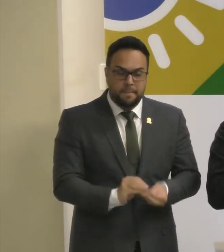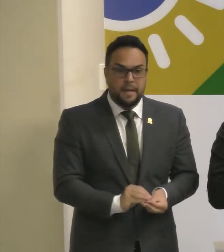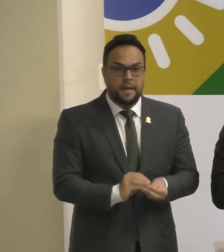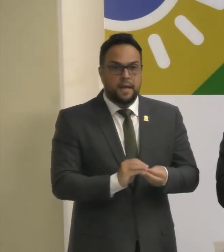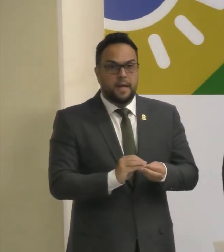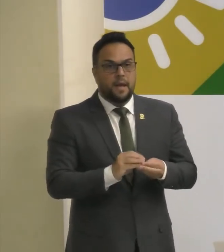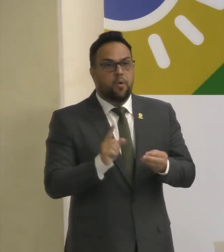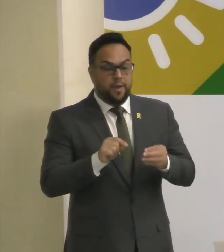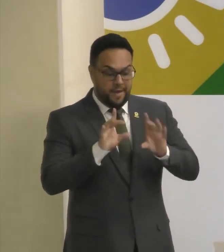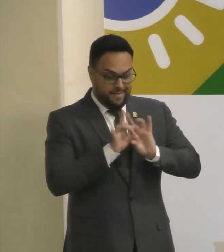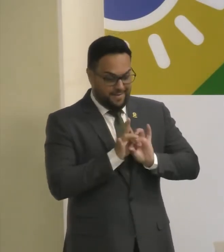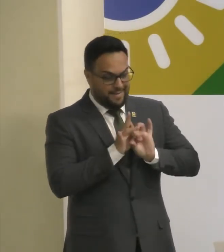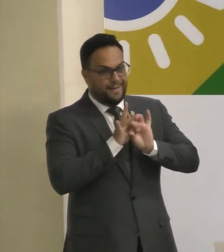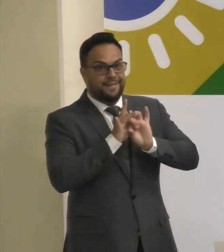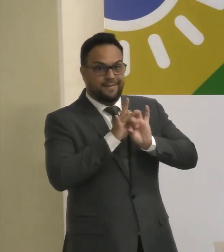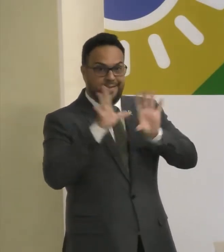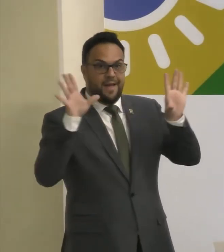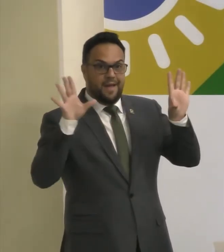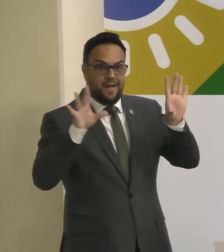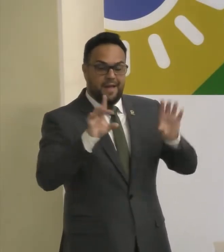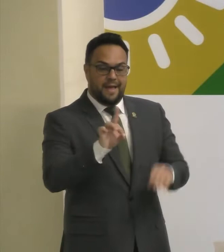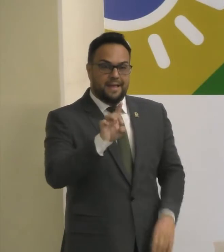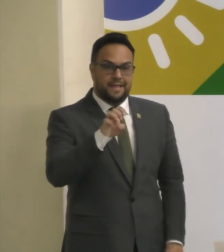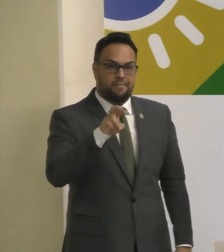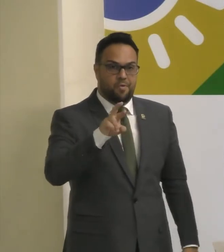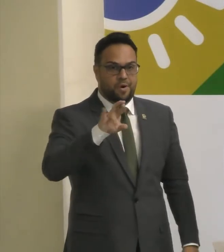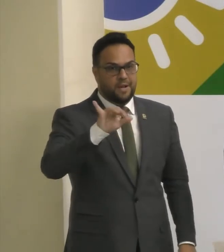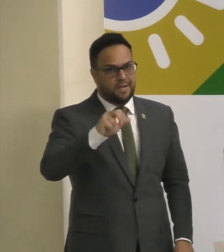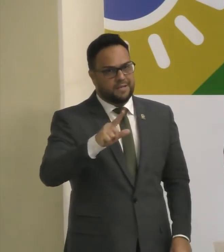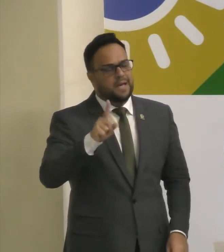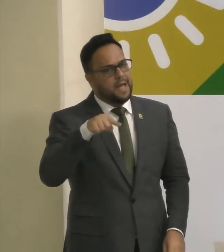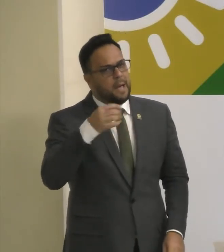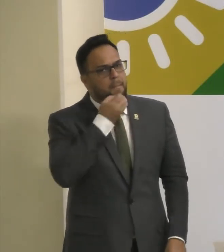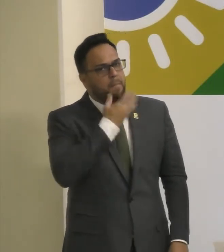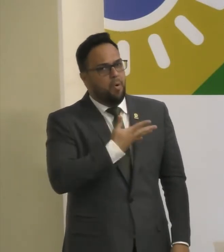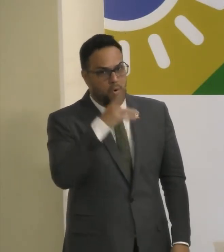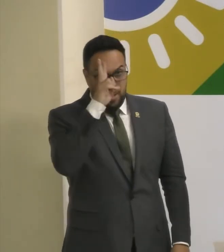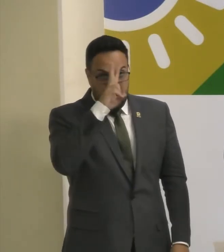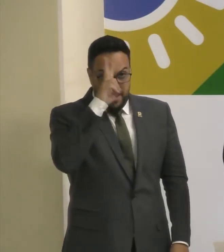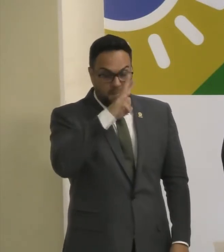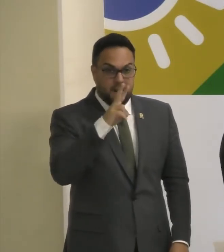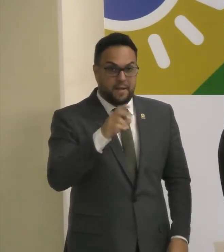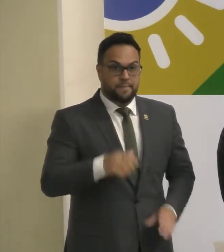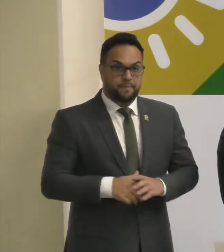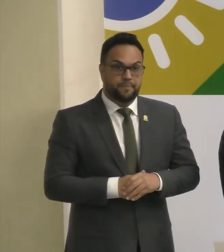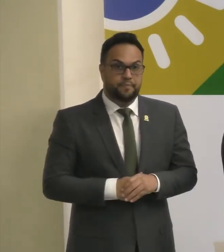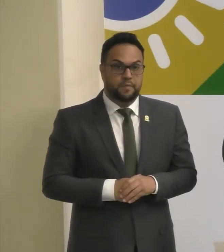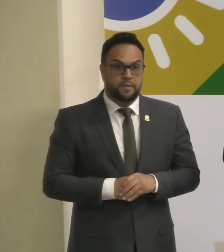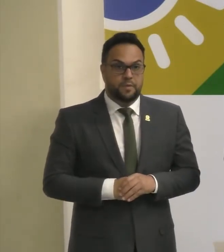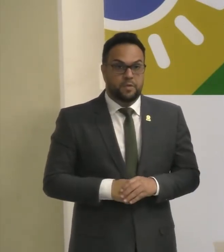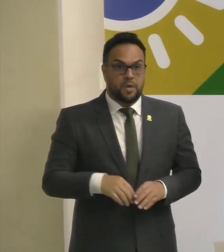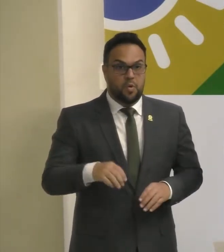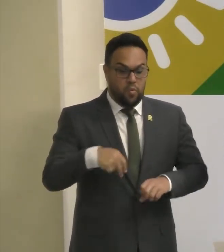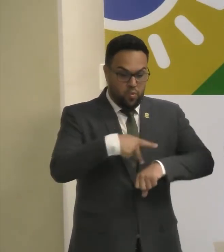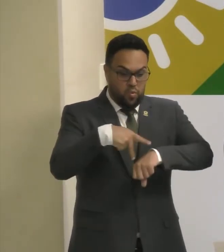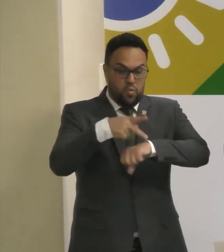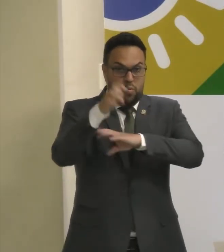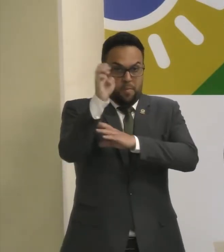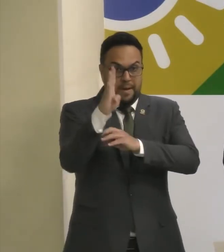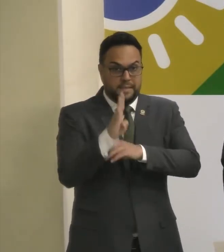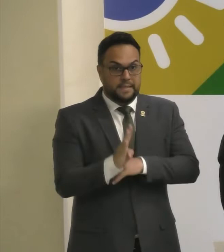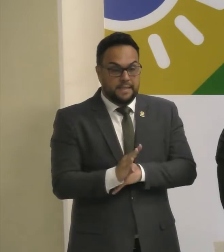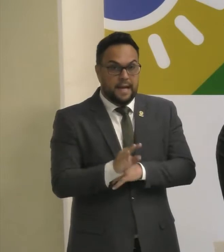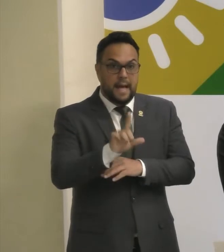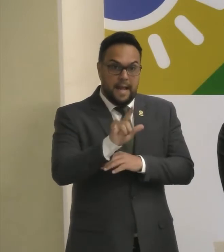democracia. Lembrando, e é sempre bom frisar, que o Estado brasileiro é laico, mas não é um Estado